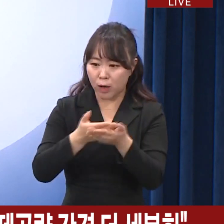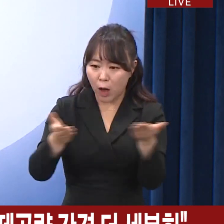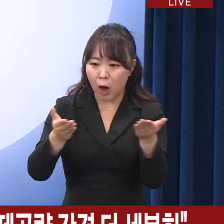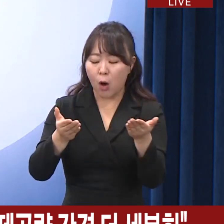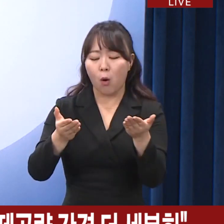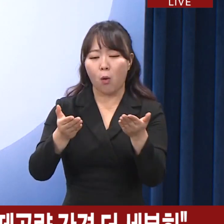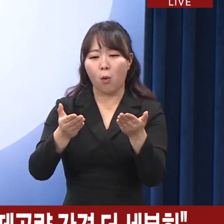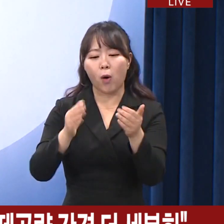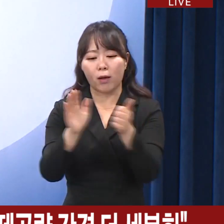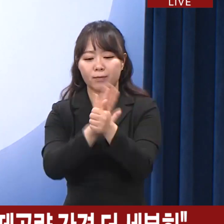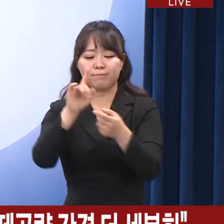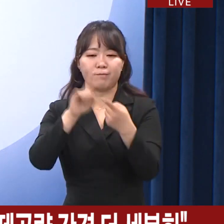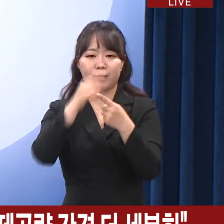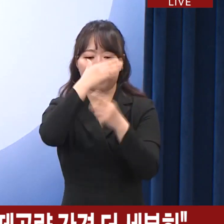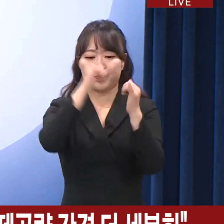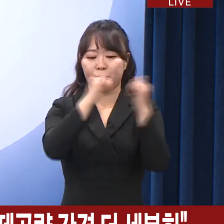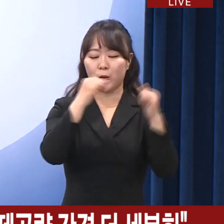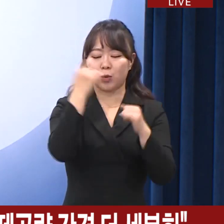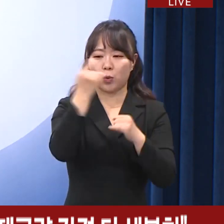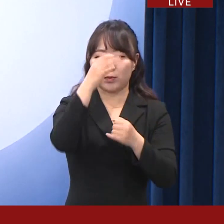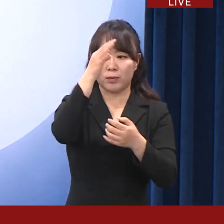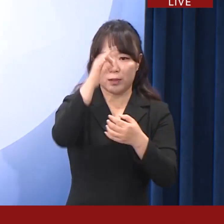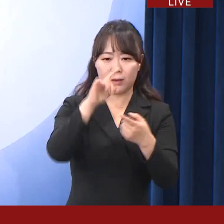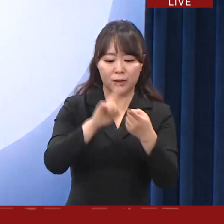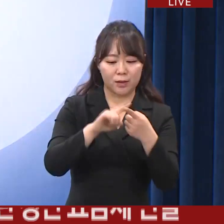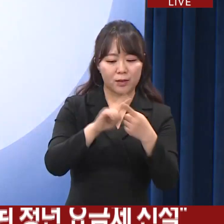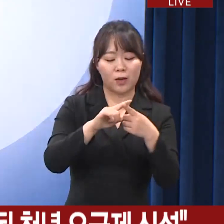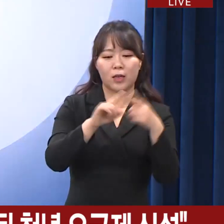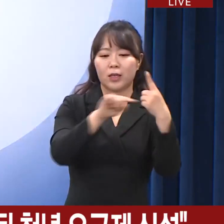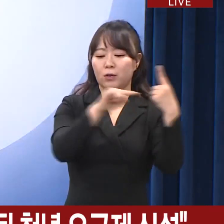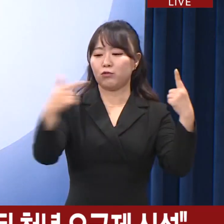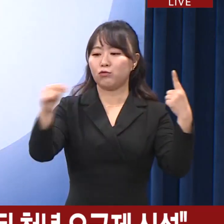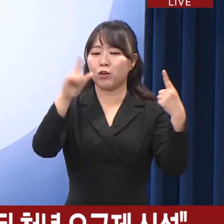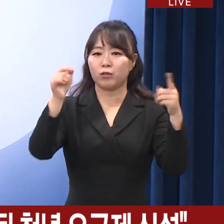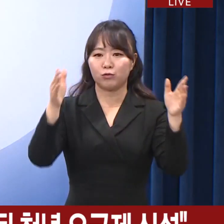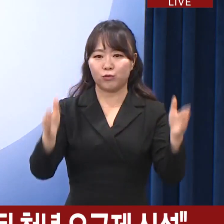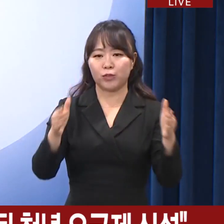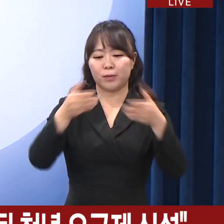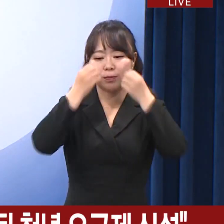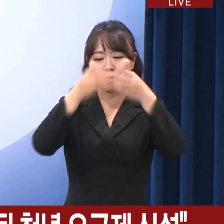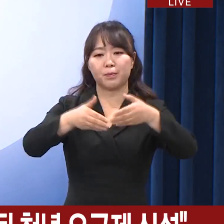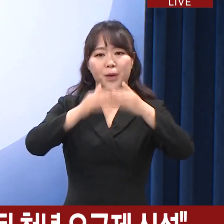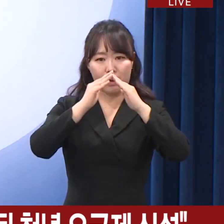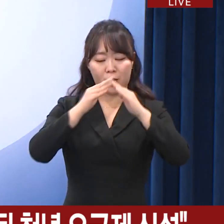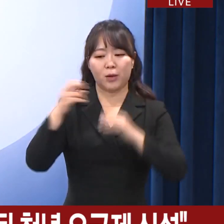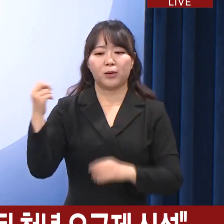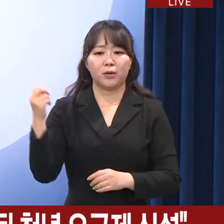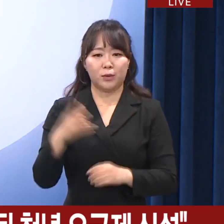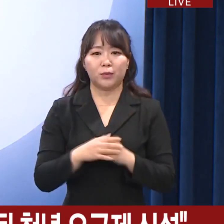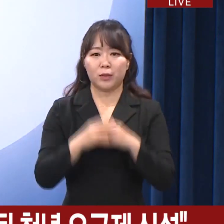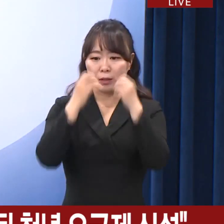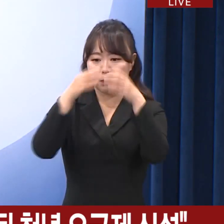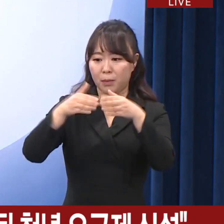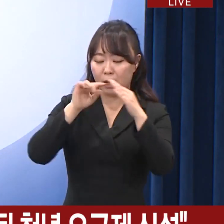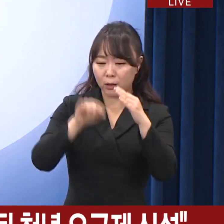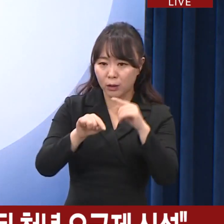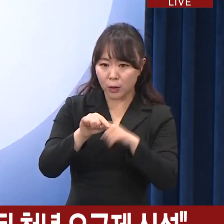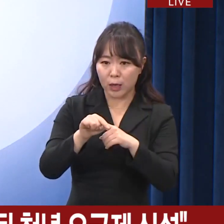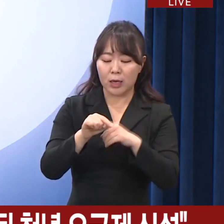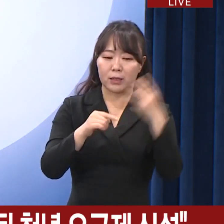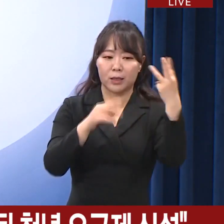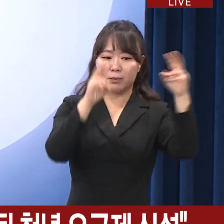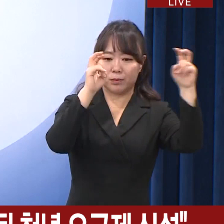청년 요금제를 내년 1분기 내에 신설하겠습니다. 또한 신설되는 이통